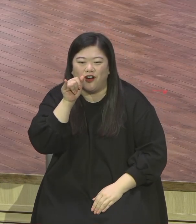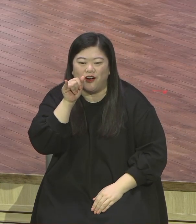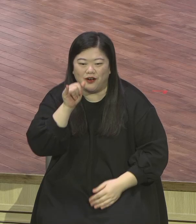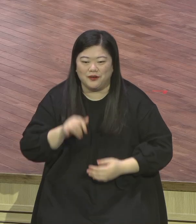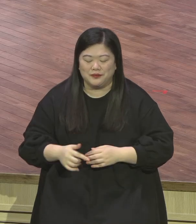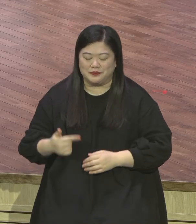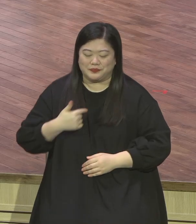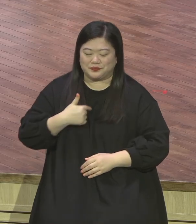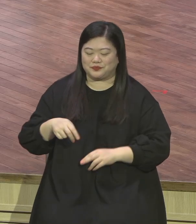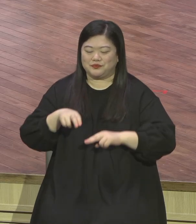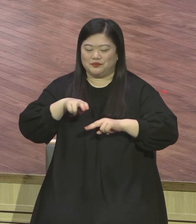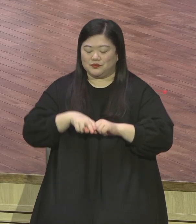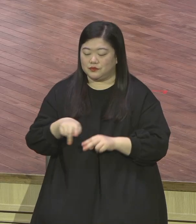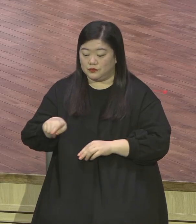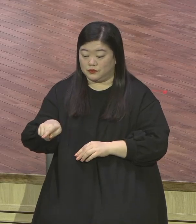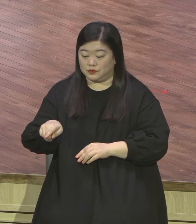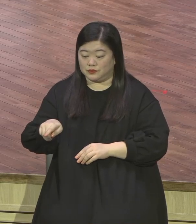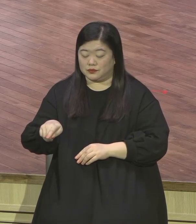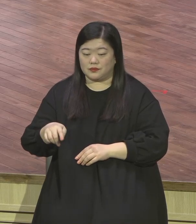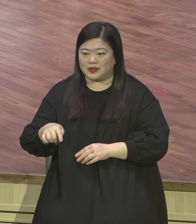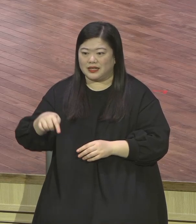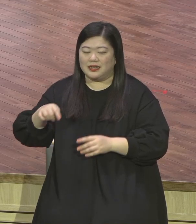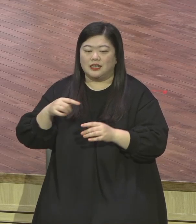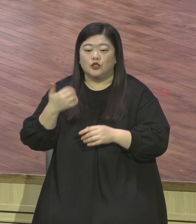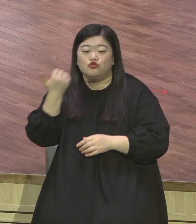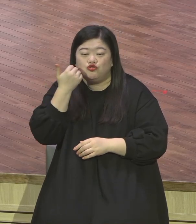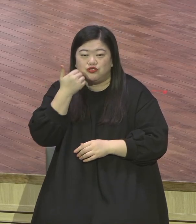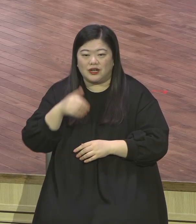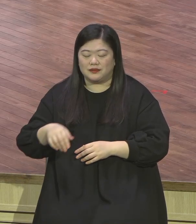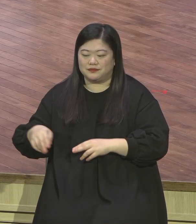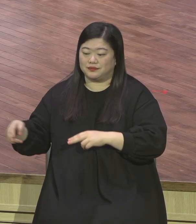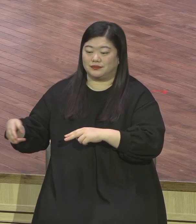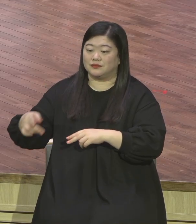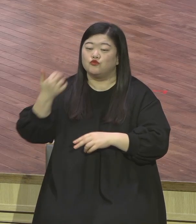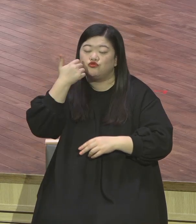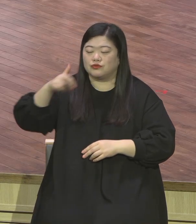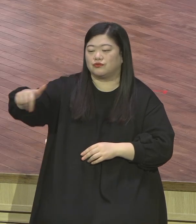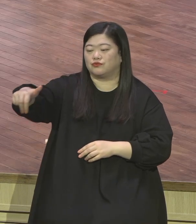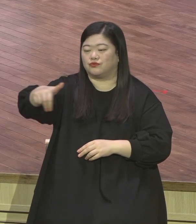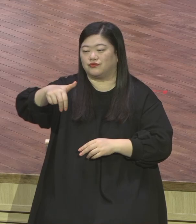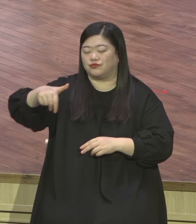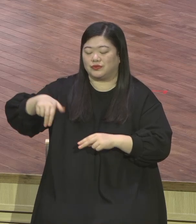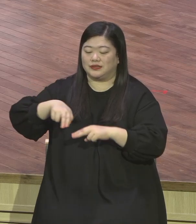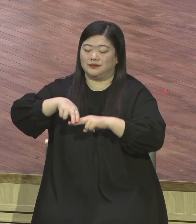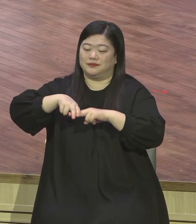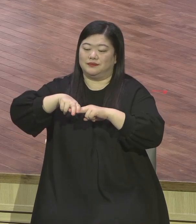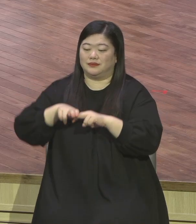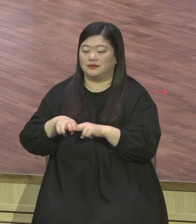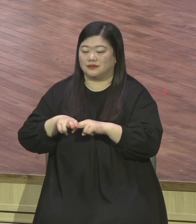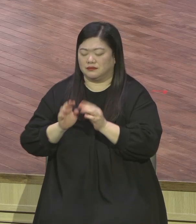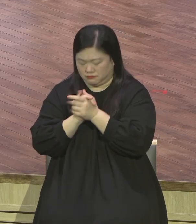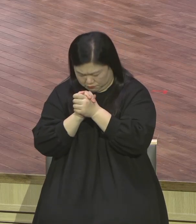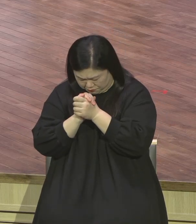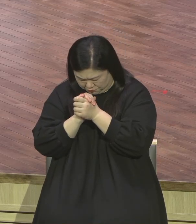앉자마자 간절히 기도하는 그때가 벌써 한 시간 전입니다. 거의 40분 50분 전이었어요.